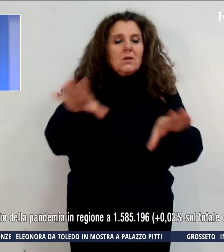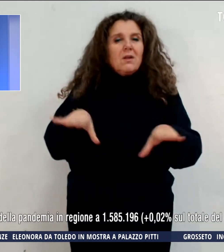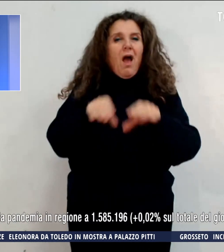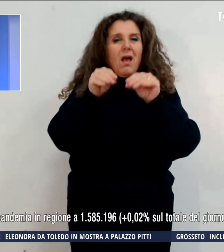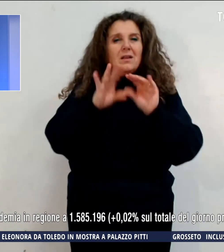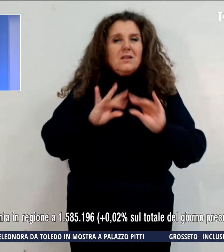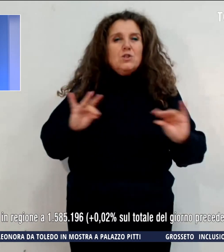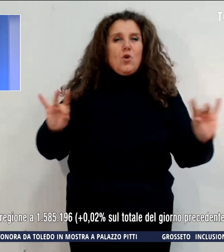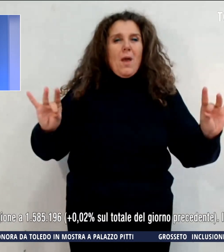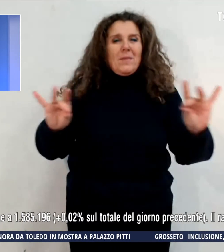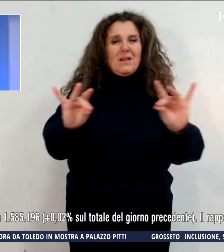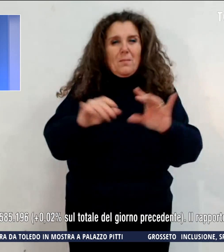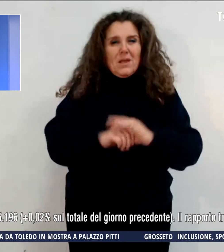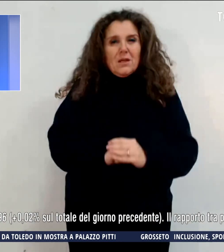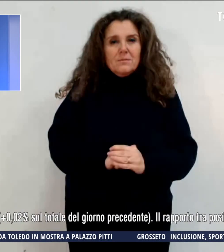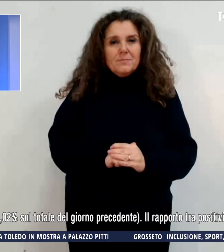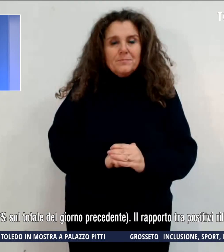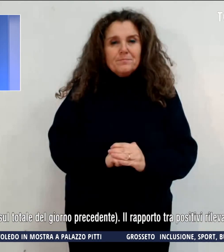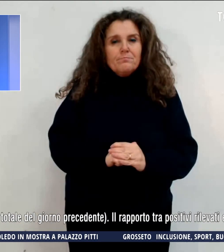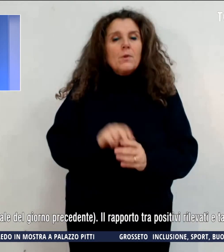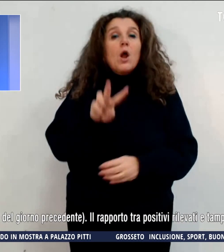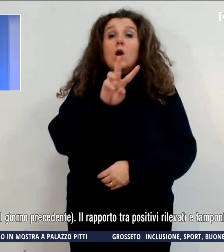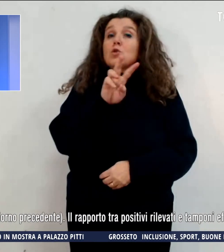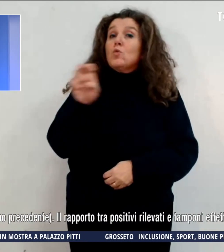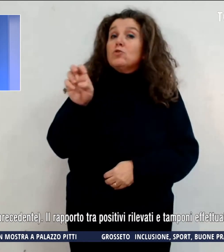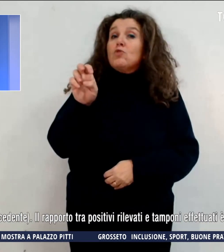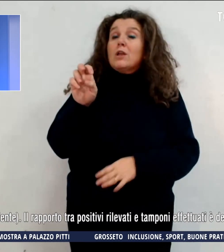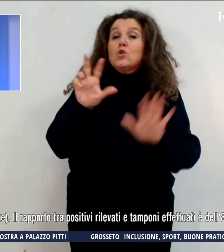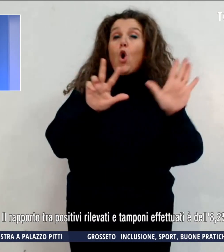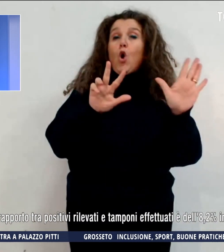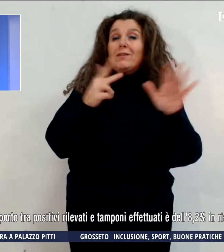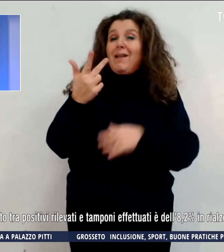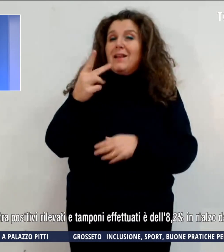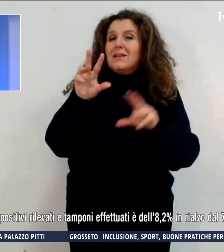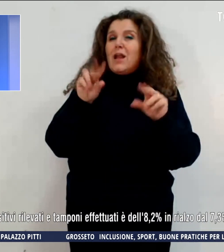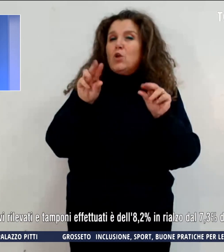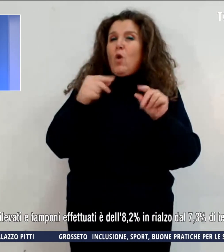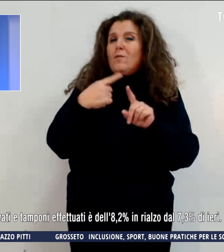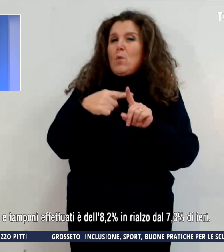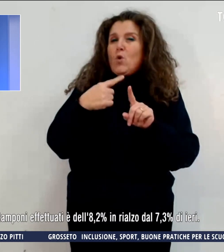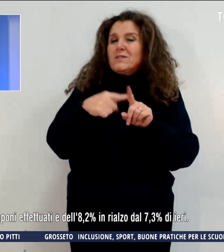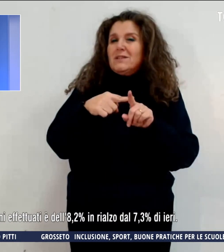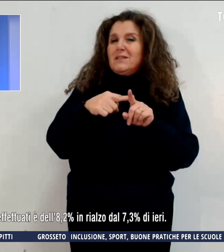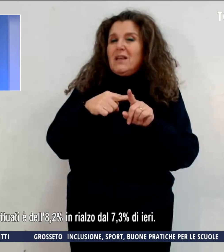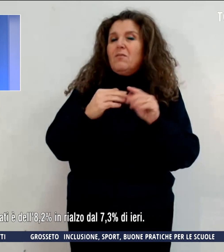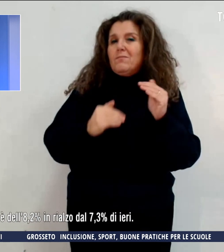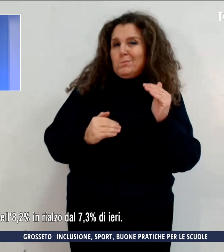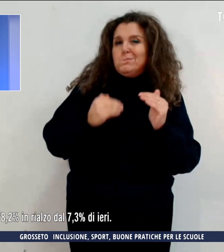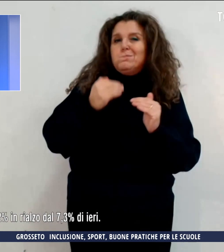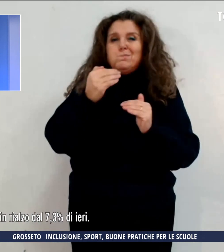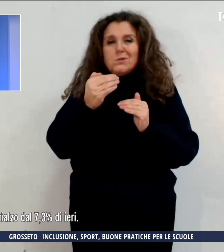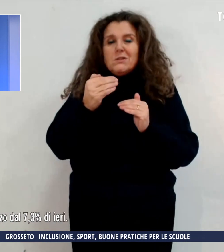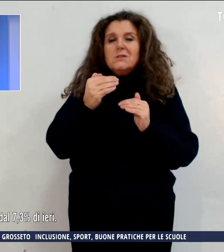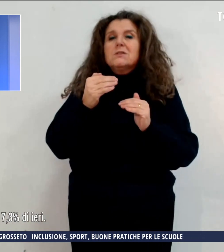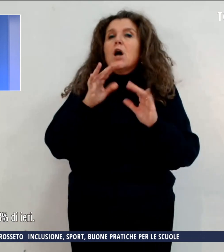'epidemia. I 283 nuovi casi portano il numero dei contagiati